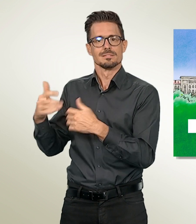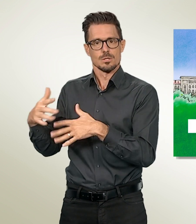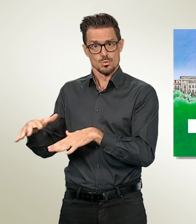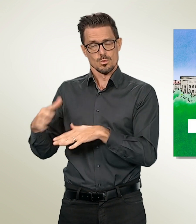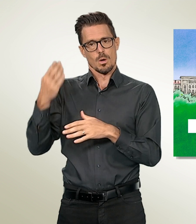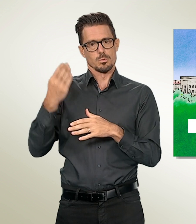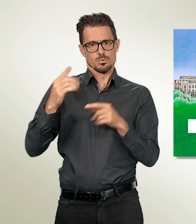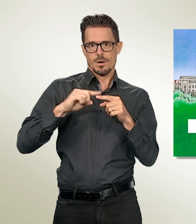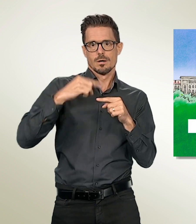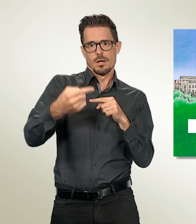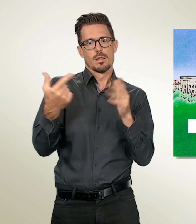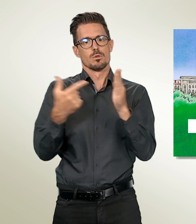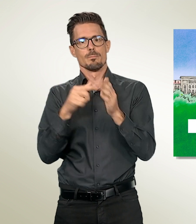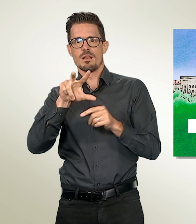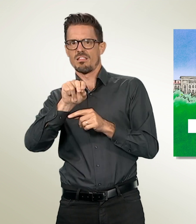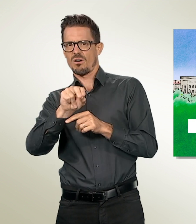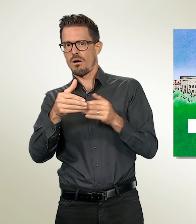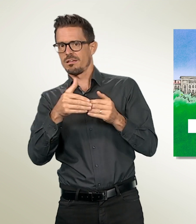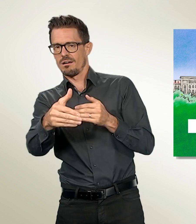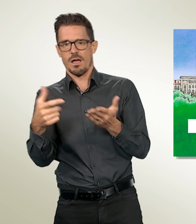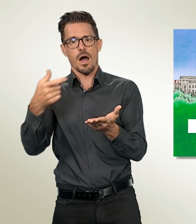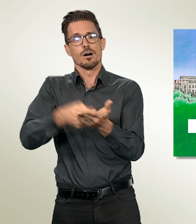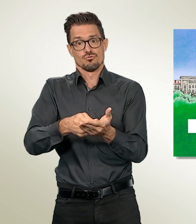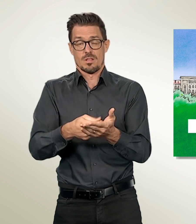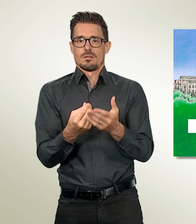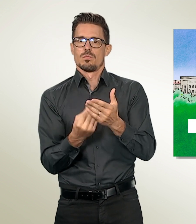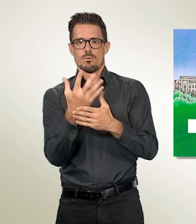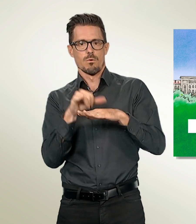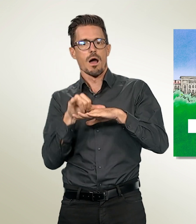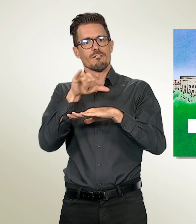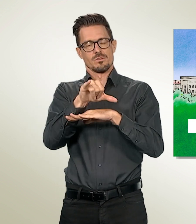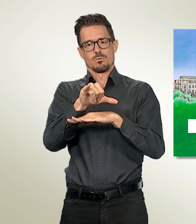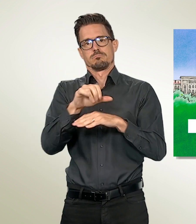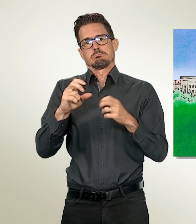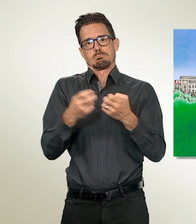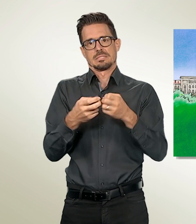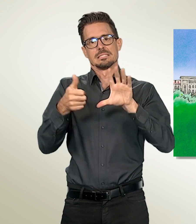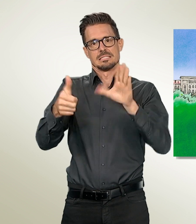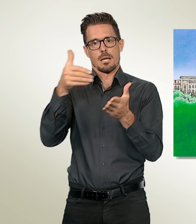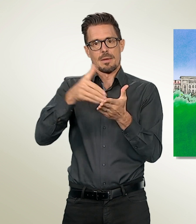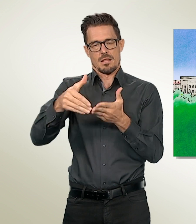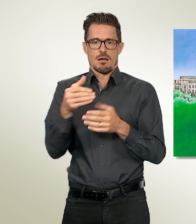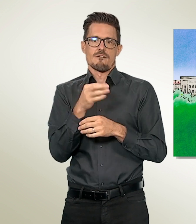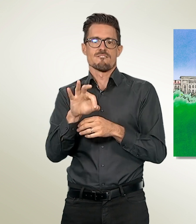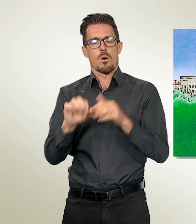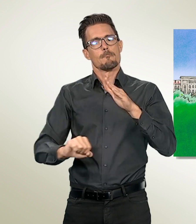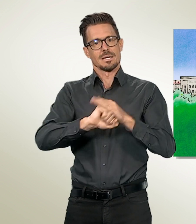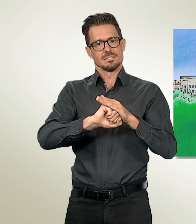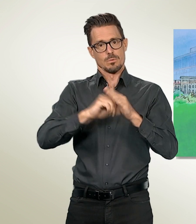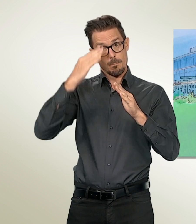francs au maximum. Si le peuple approuve cette acquisition, le Conseil fédéral choisira le type et le nombre d'appareils. Le